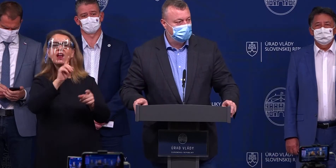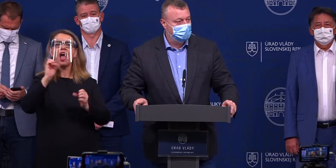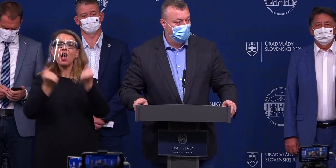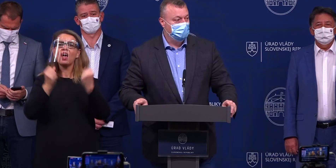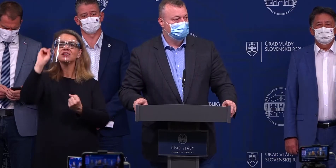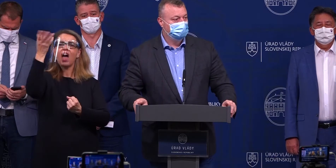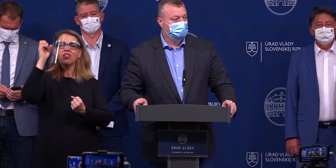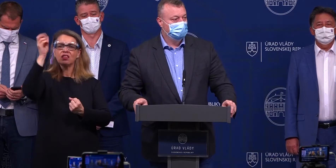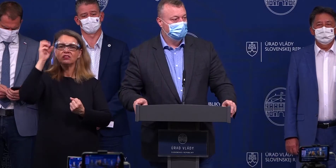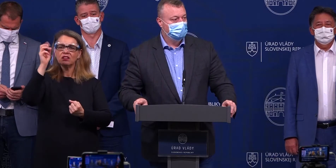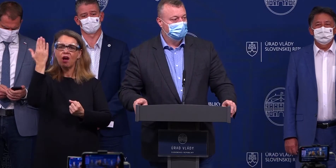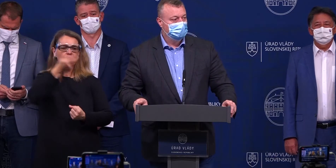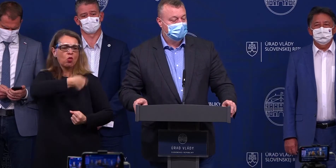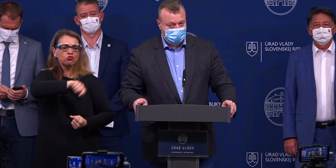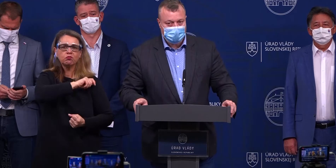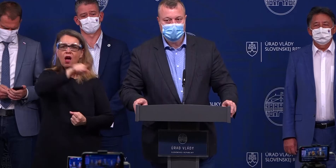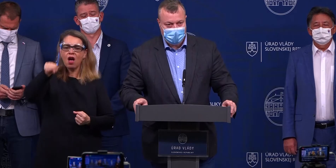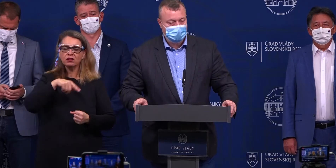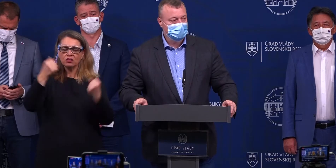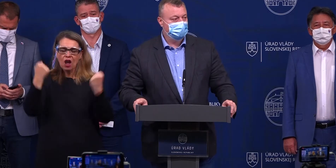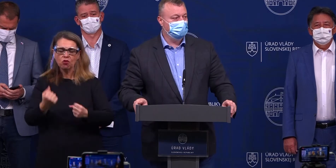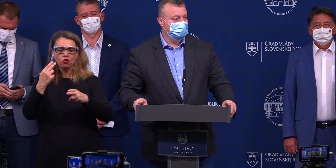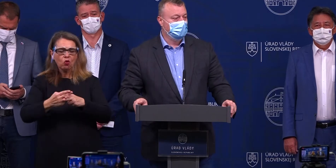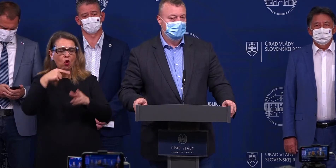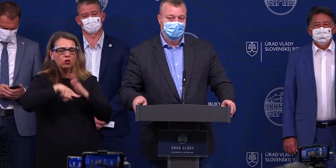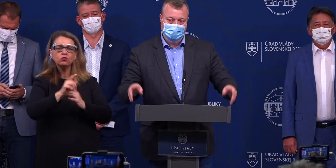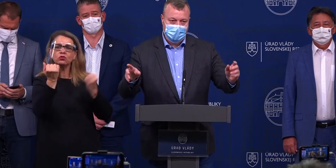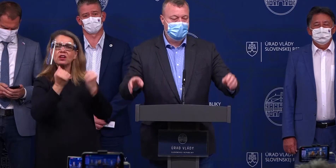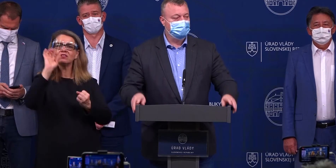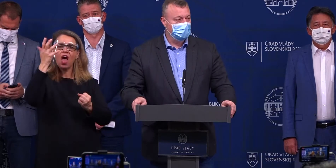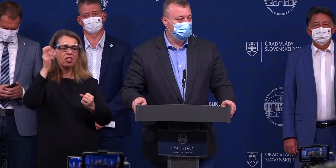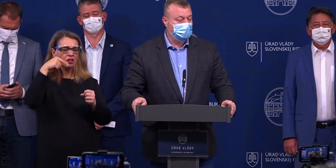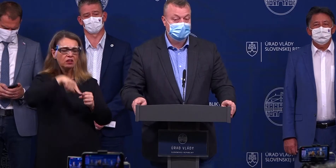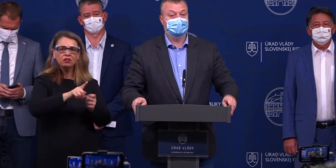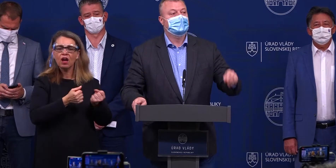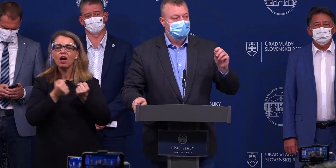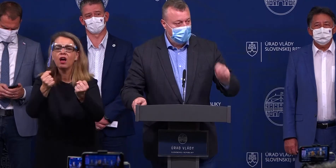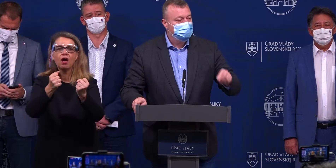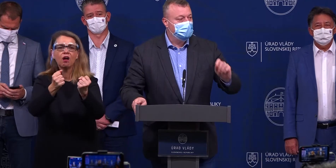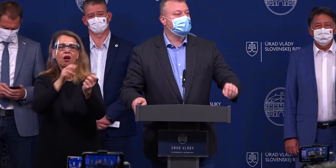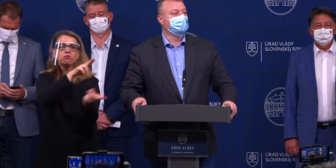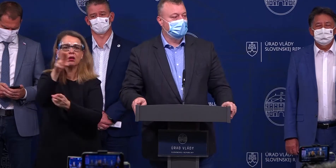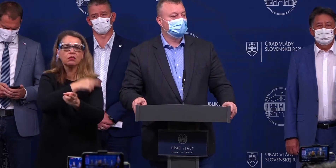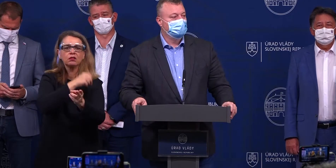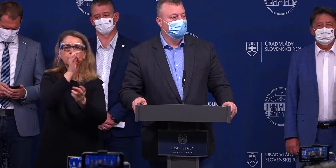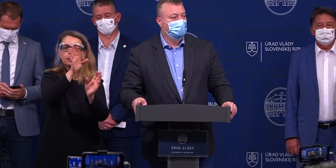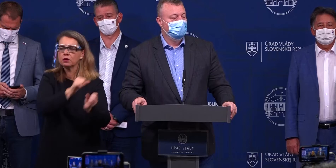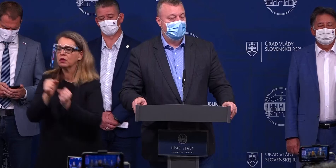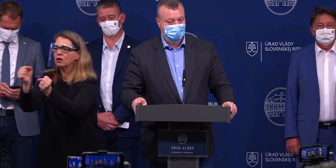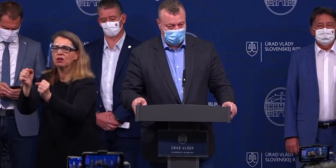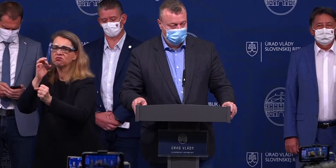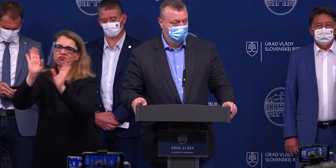a odchádzali domov s ťažko chorými nakazenými ľuďmi, lebo budeme mať plné nemocnice. Ja im to nechcem dopriať.